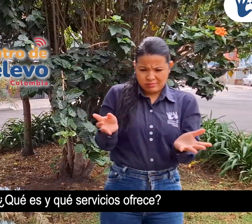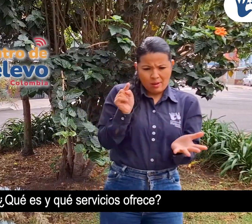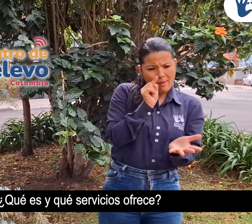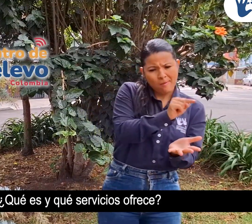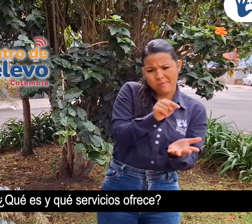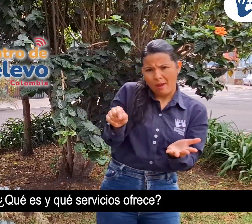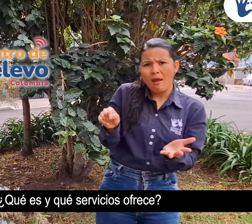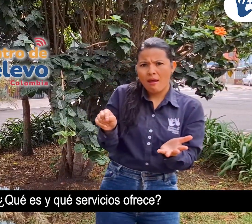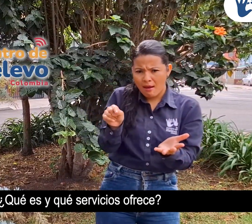ofrece?